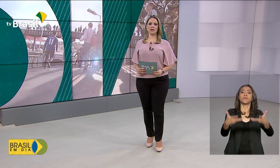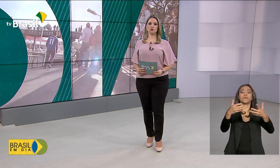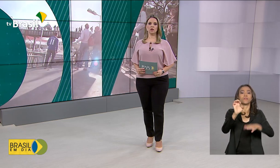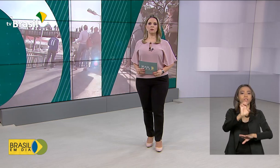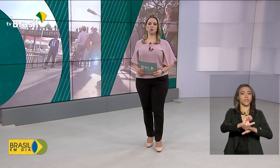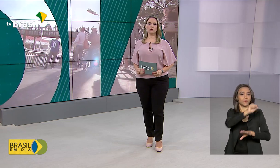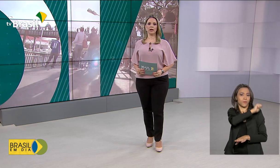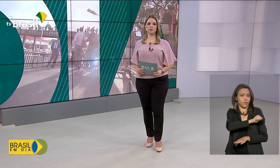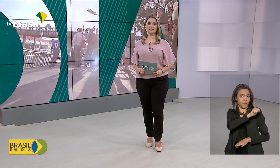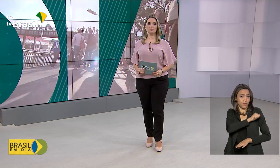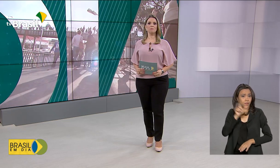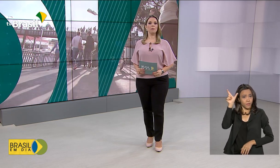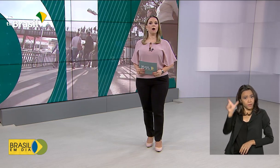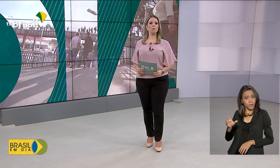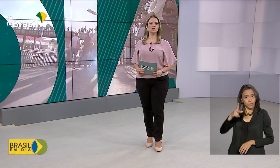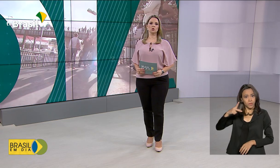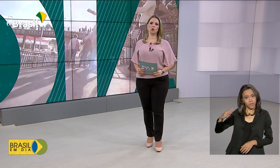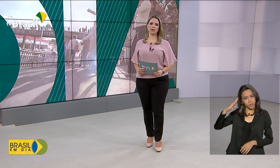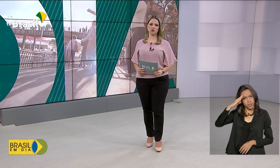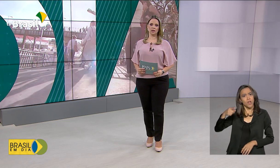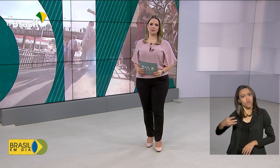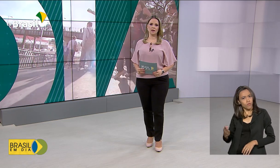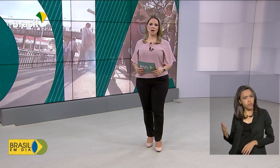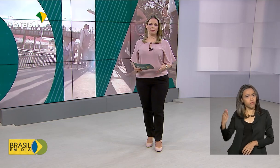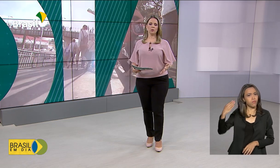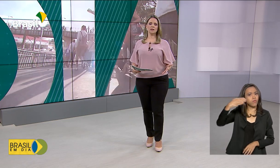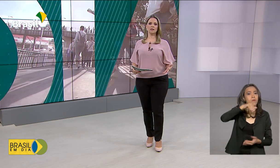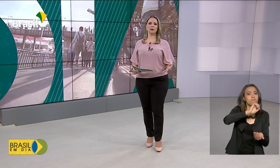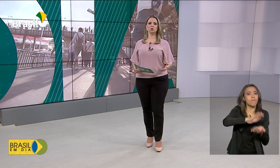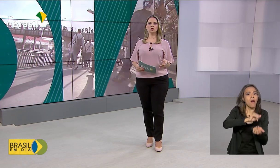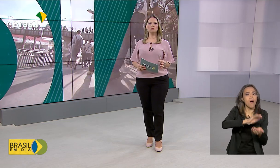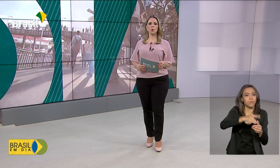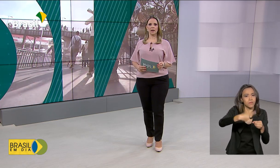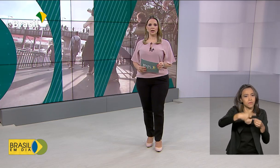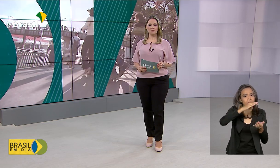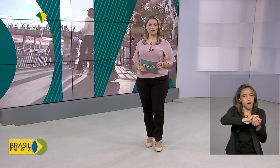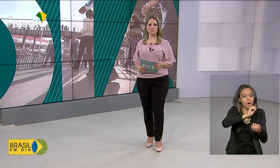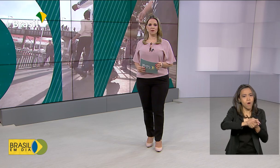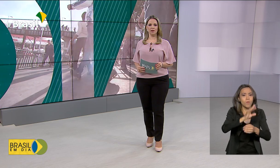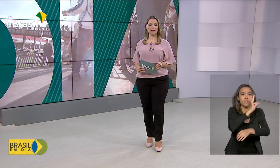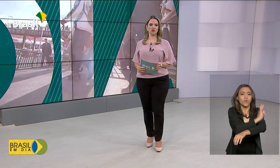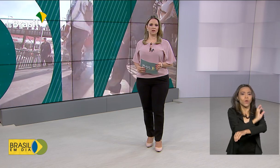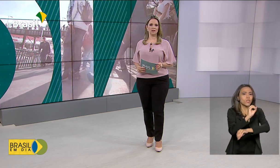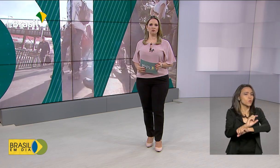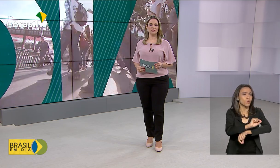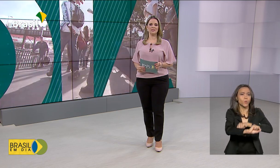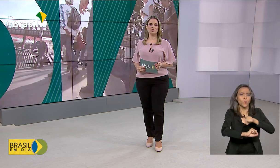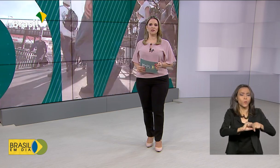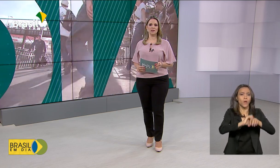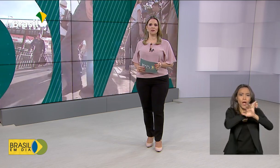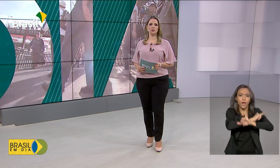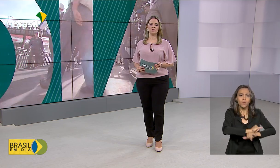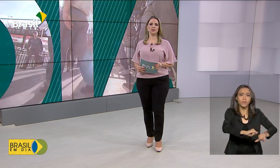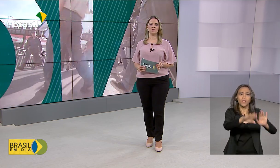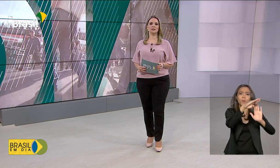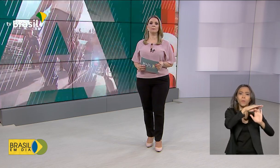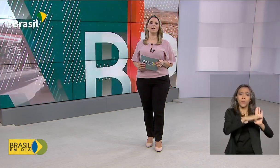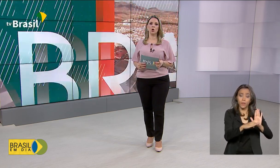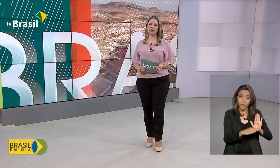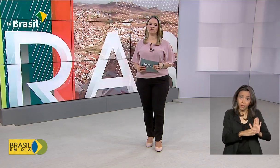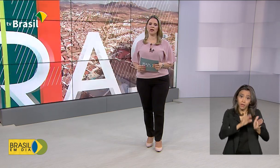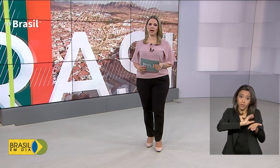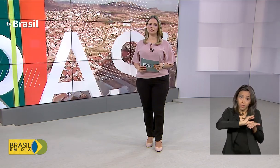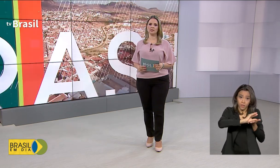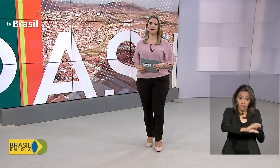O presidente Jair Bolsonaro esteve em Palmas, no Tocantins, para o lançamento de um programa que prevê a injeção de 760